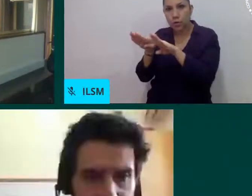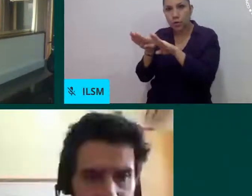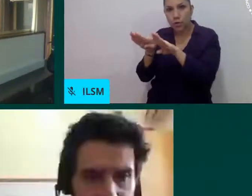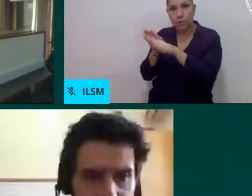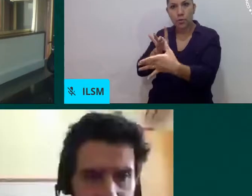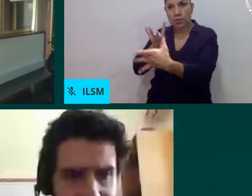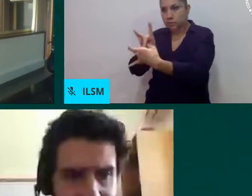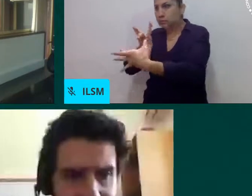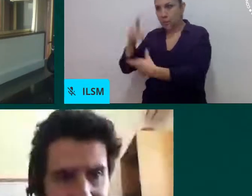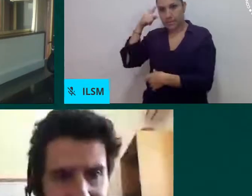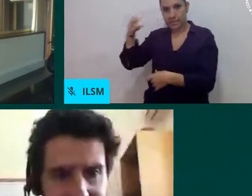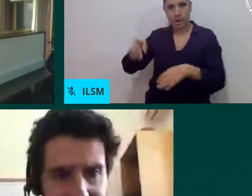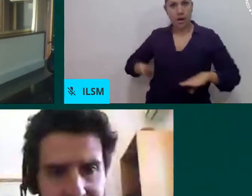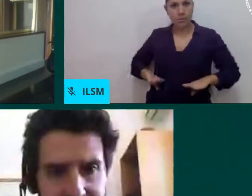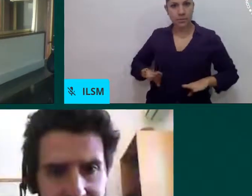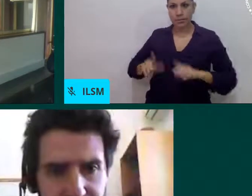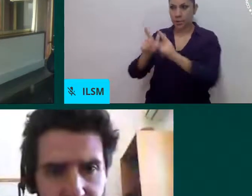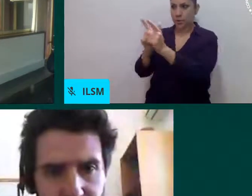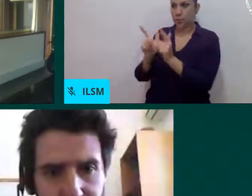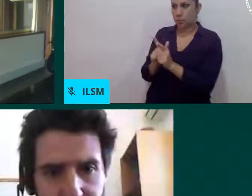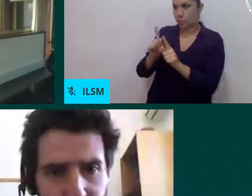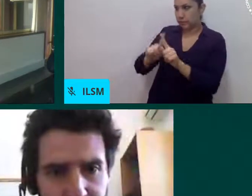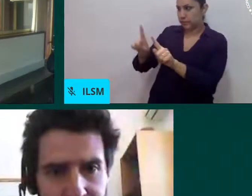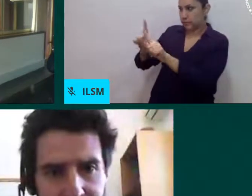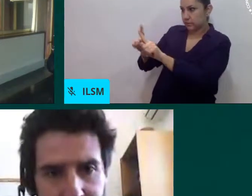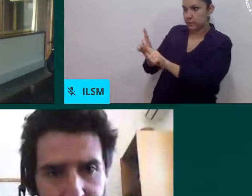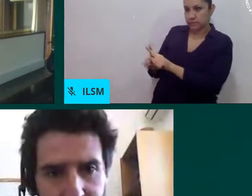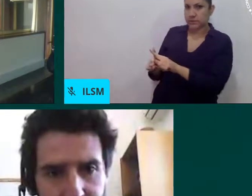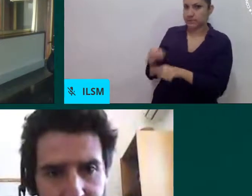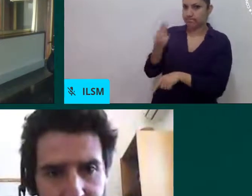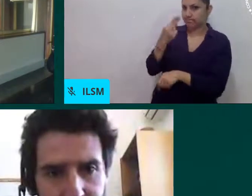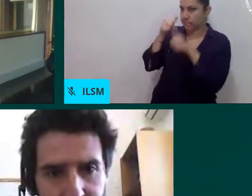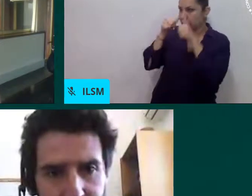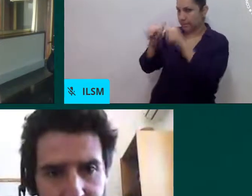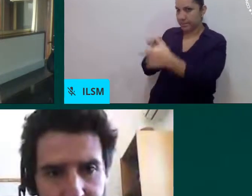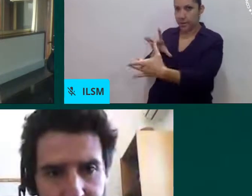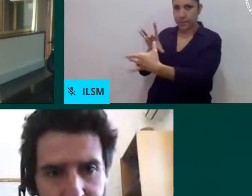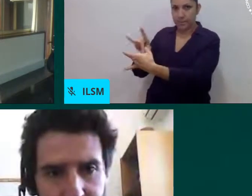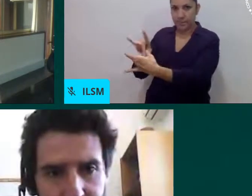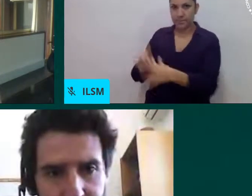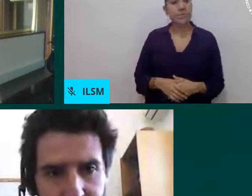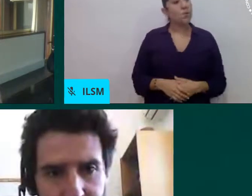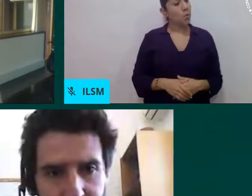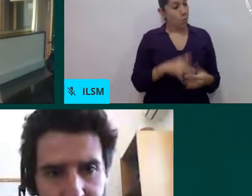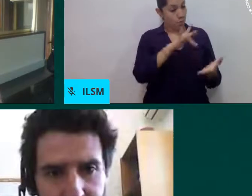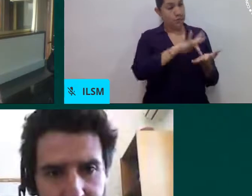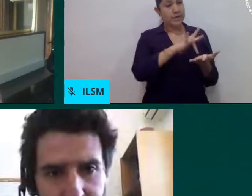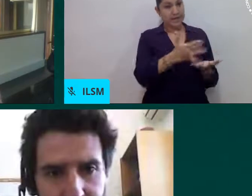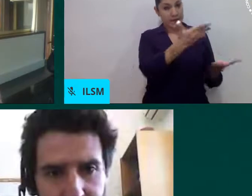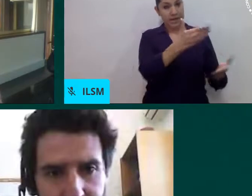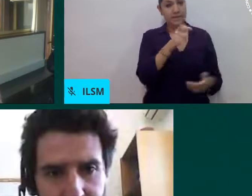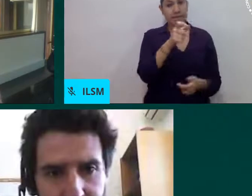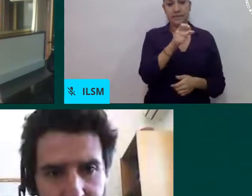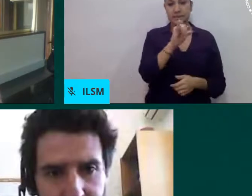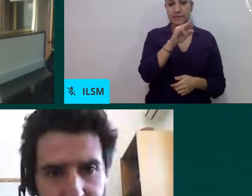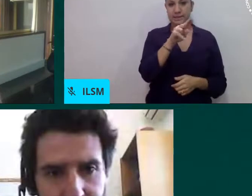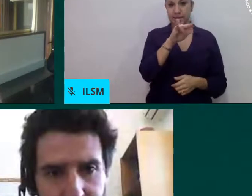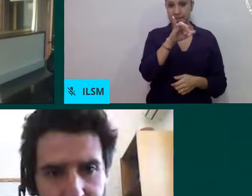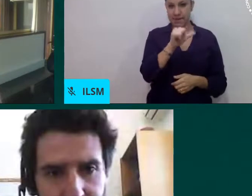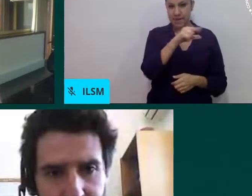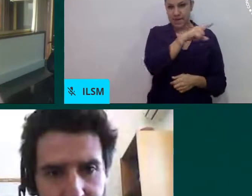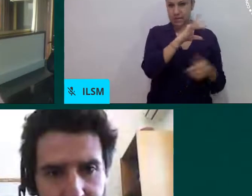Gracias, Sinia, por compartirnos la situación y ya adelantarse algunas de las